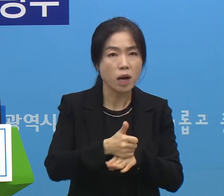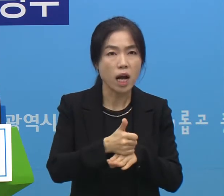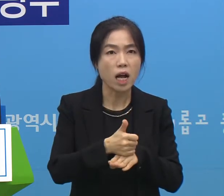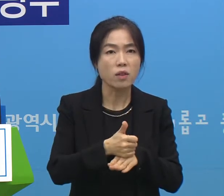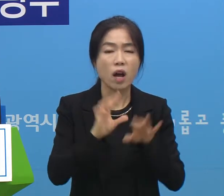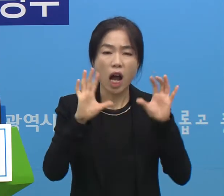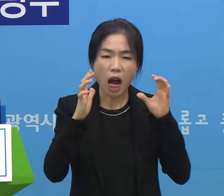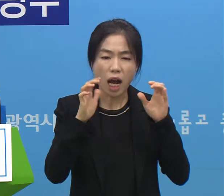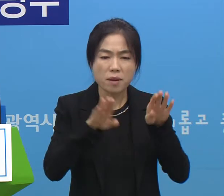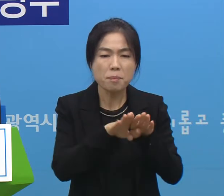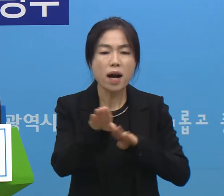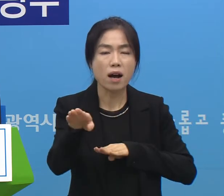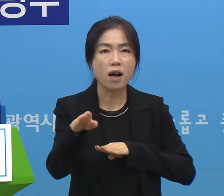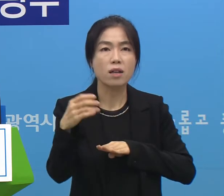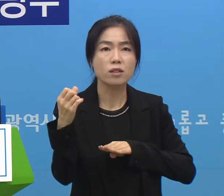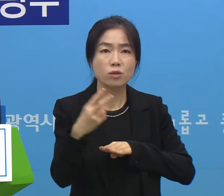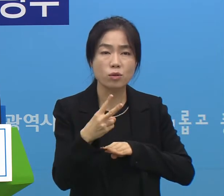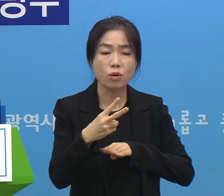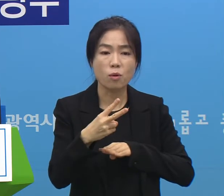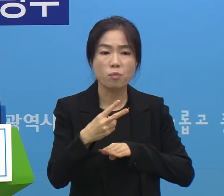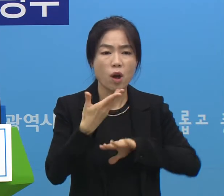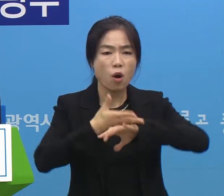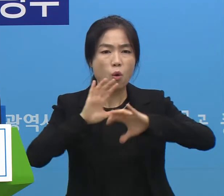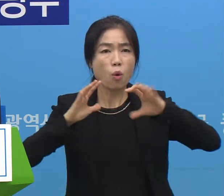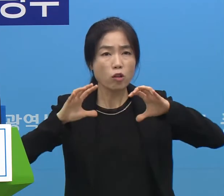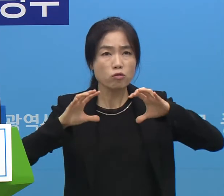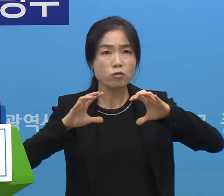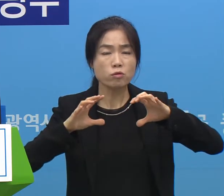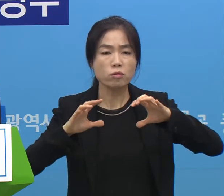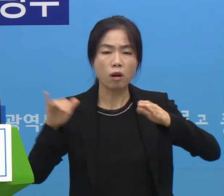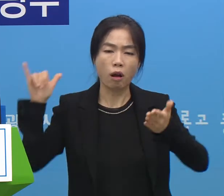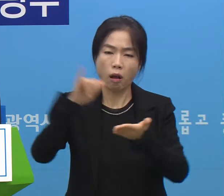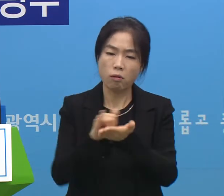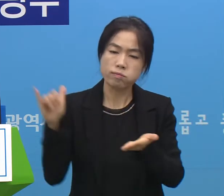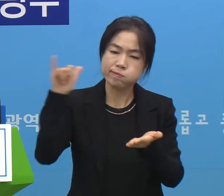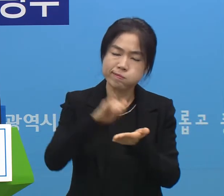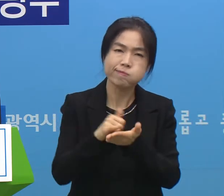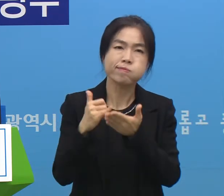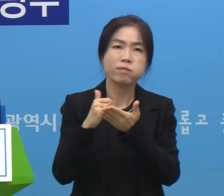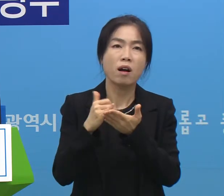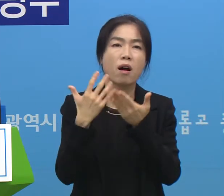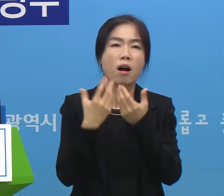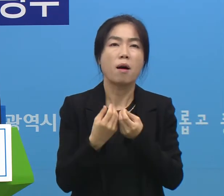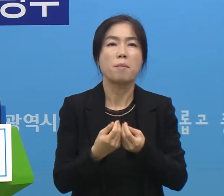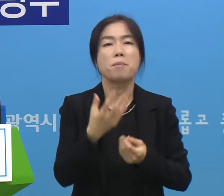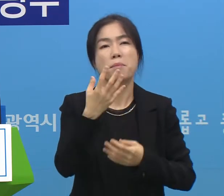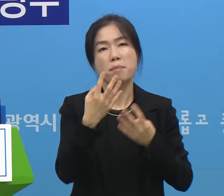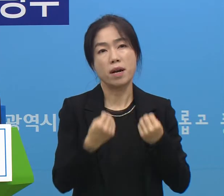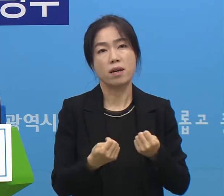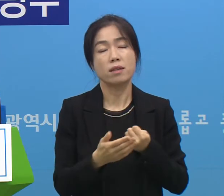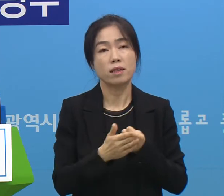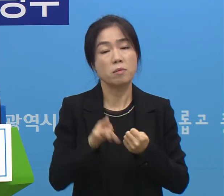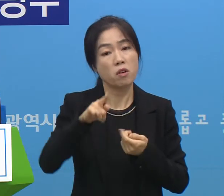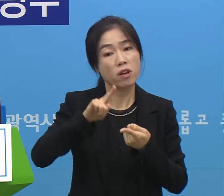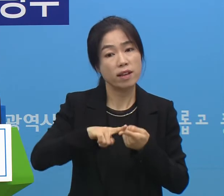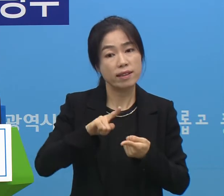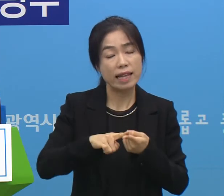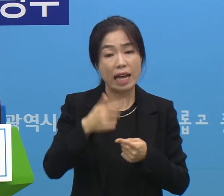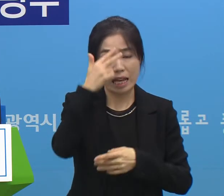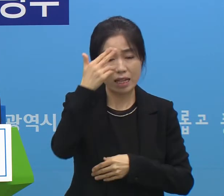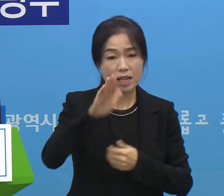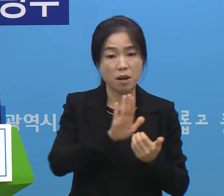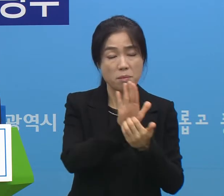다음에 아이들 방학 그 다음에 어쨌든 외국에서 꾸짐 없는 해외 유입이 이루어지고 있습니다 그래서 여기에 대한 기존의